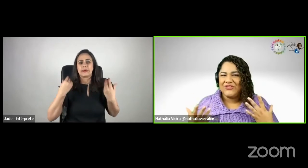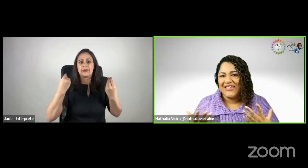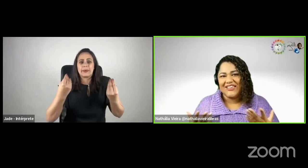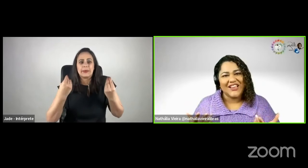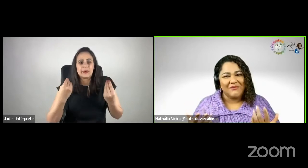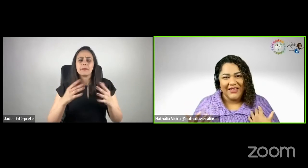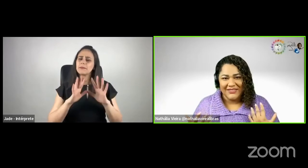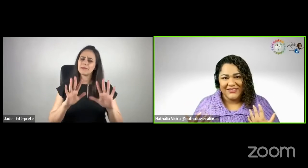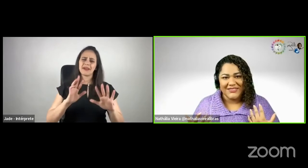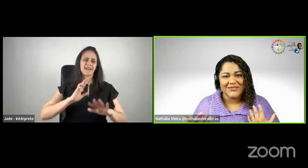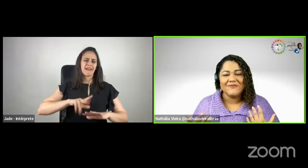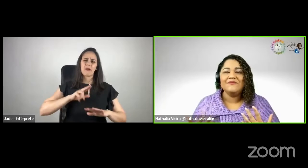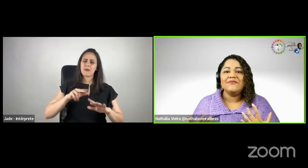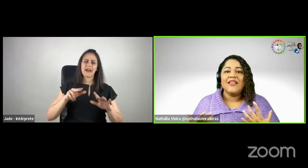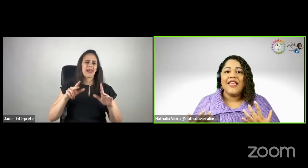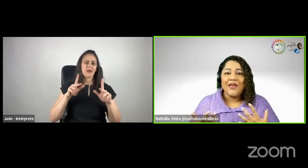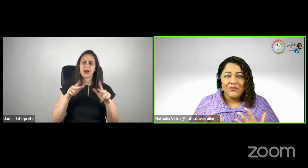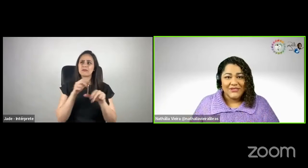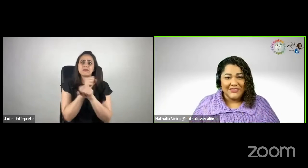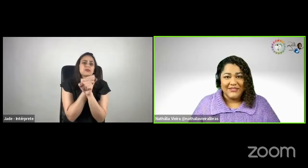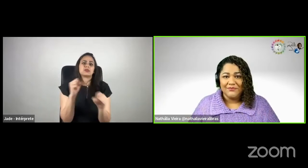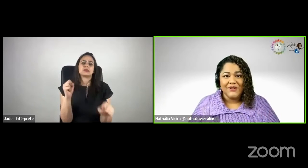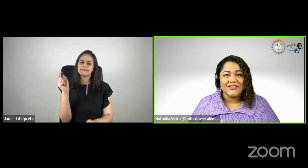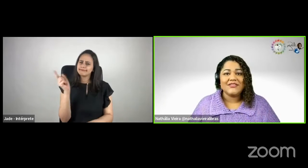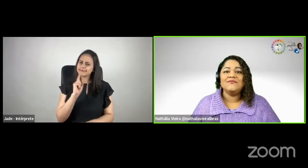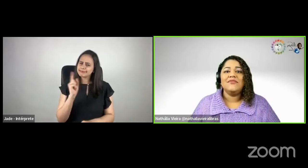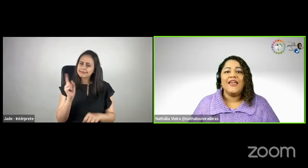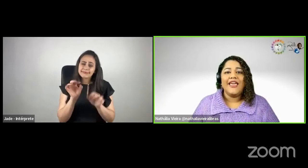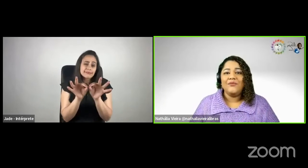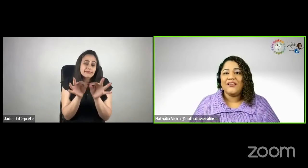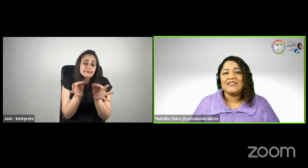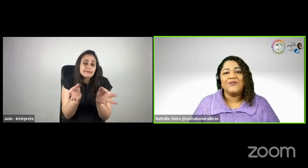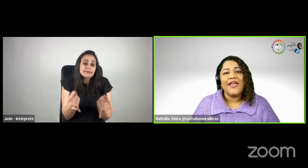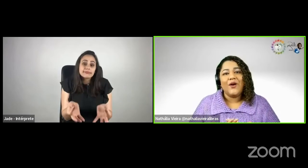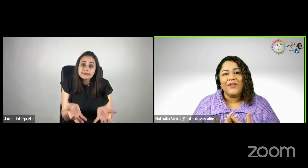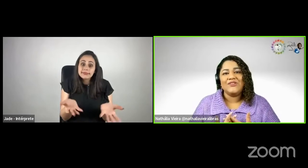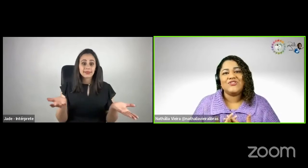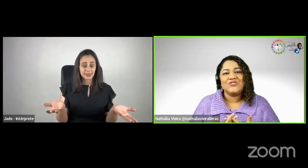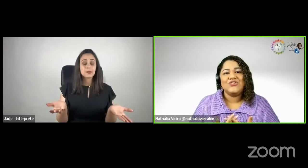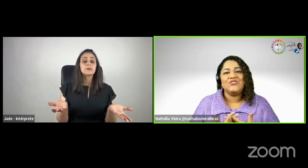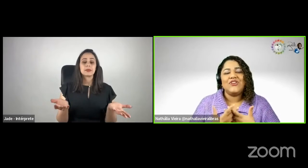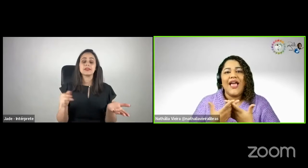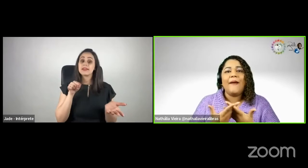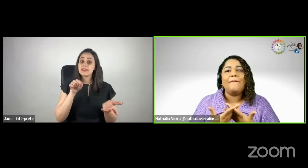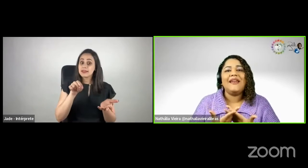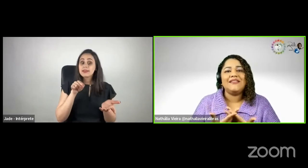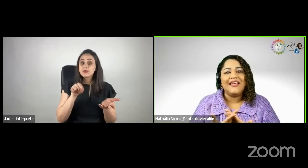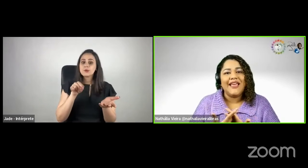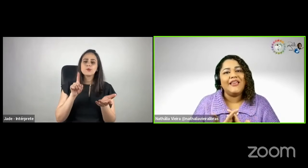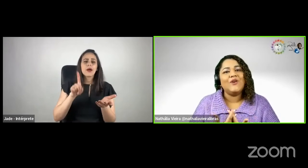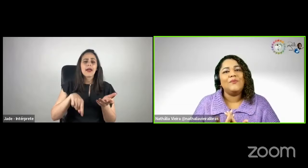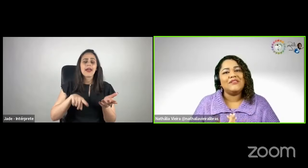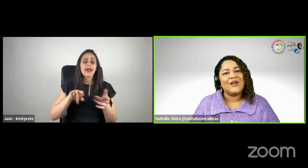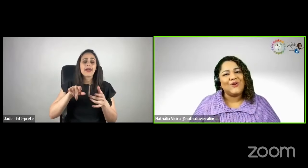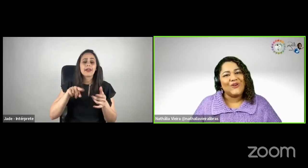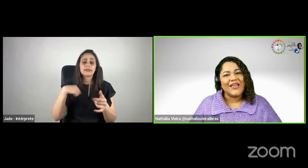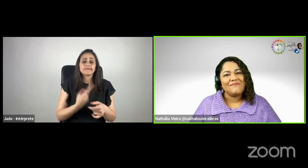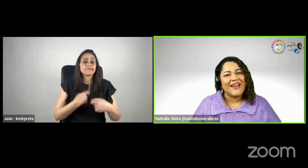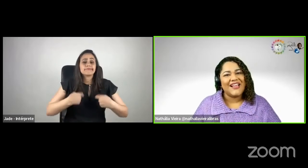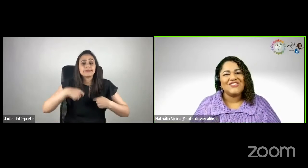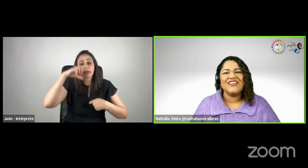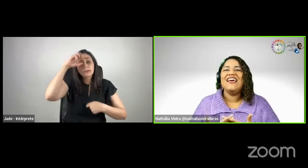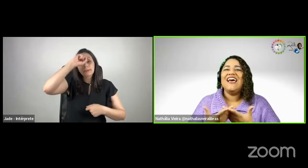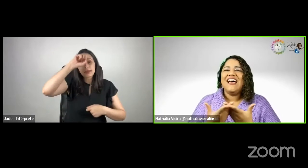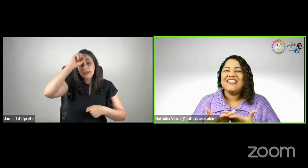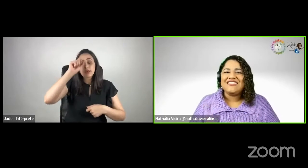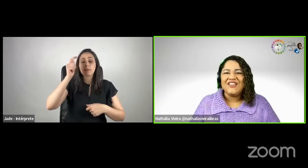é um bicho de sete cabeças. É muito simples. É uma questão realmente da gente aprender e começar a colocar